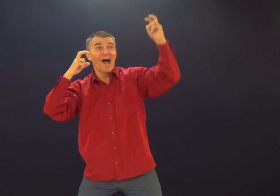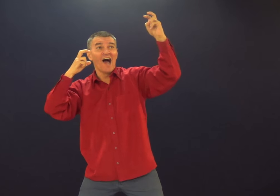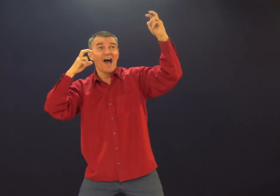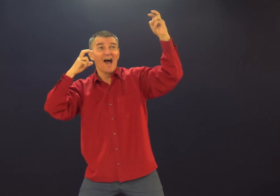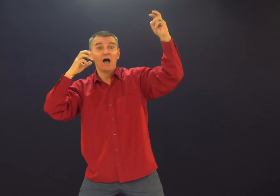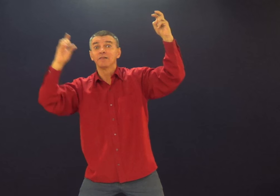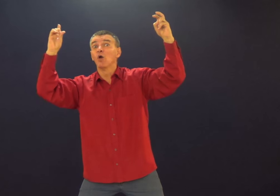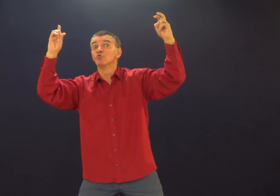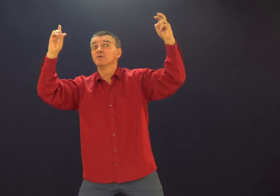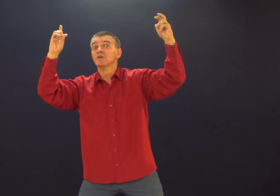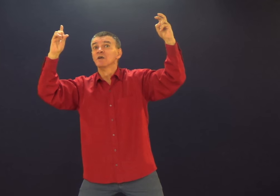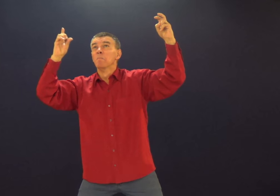Deus.